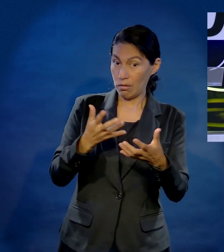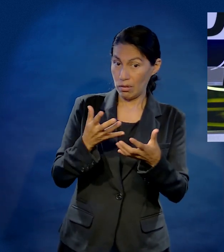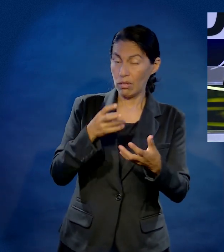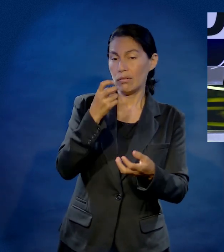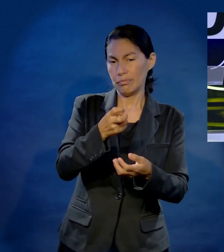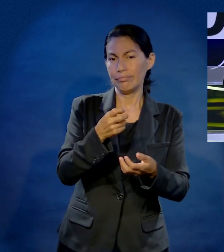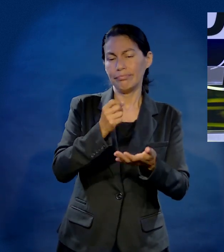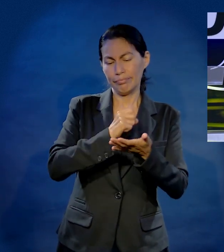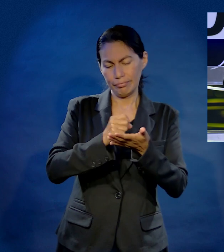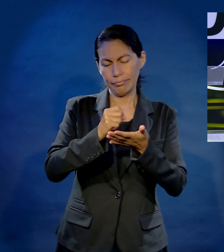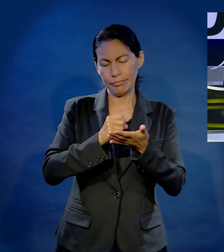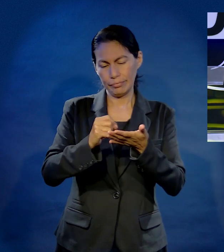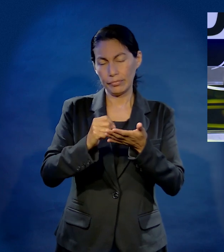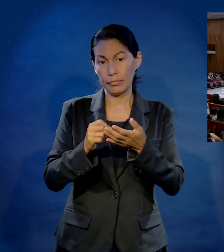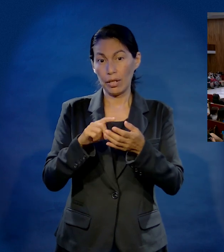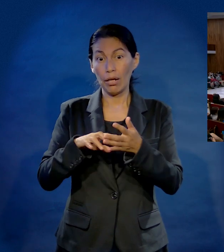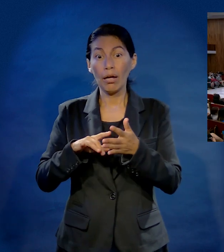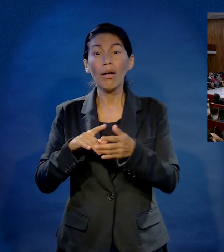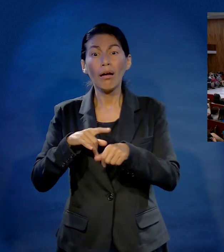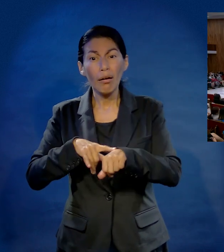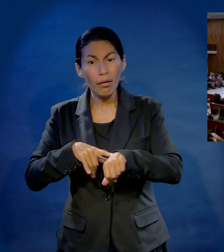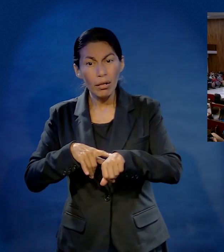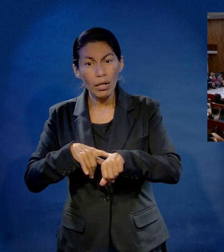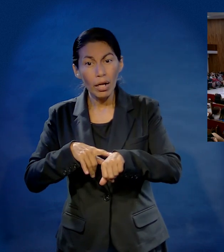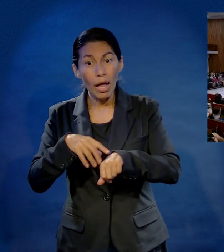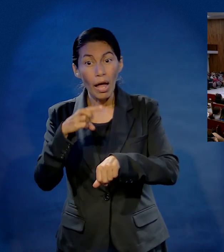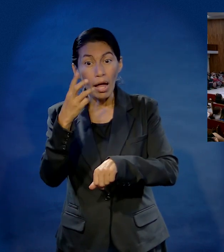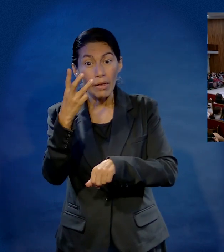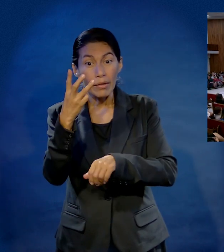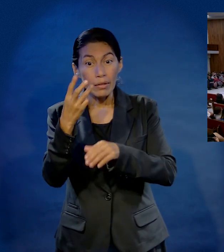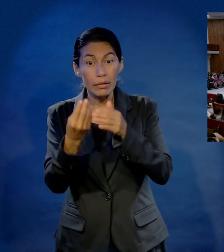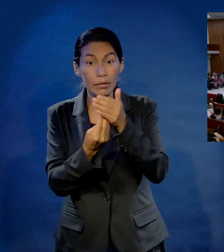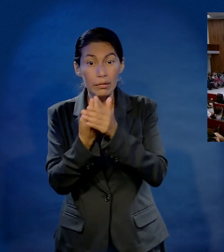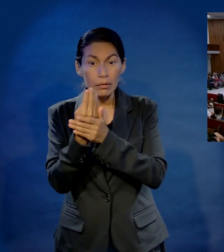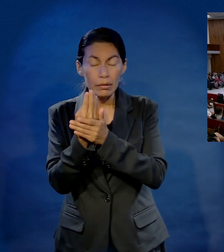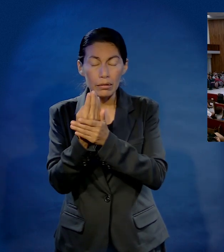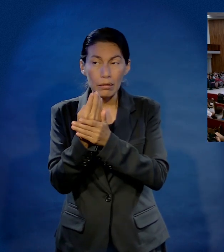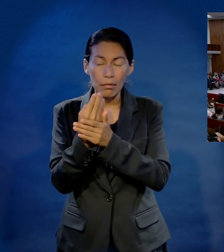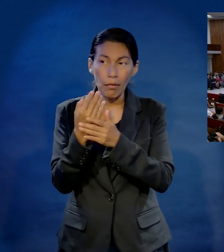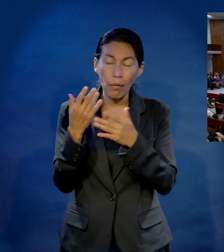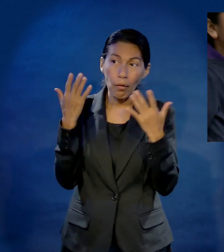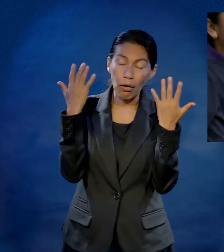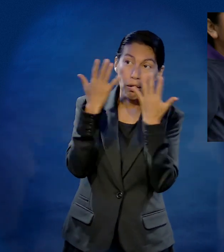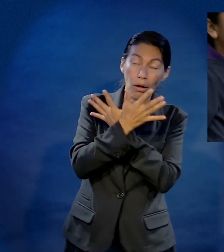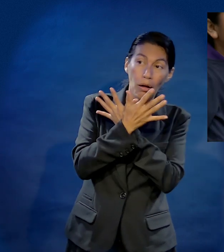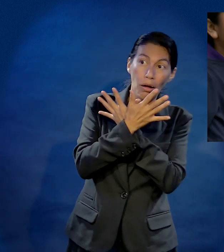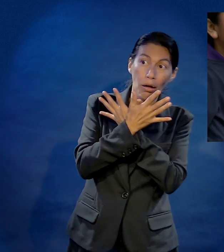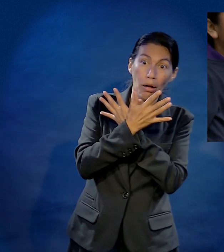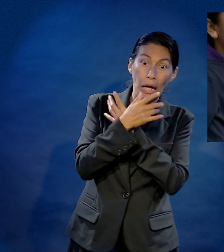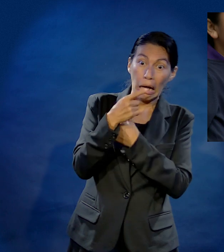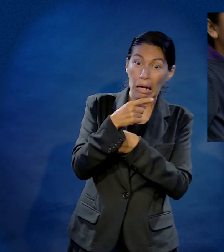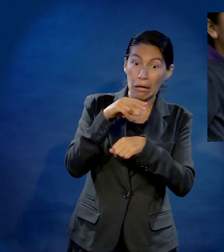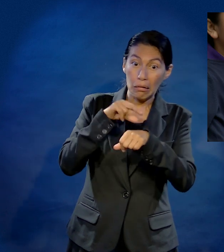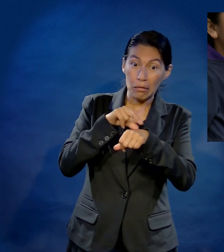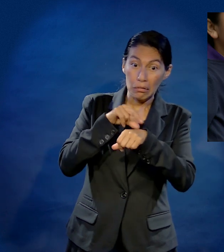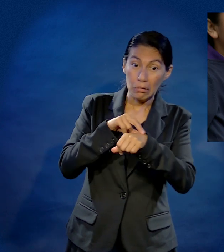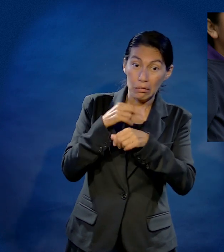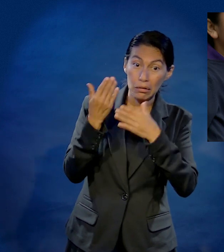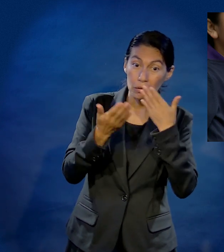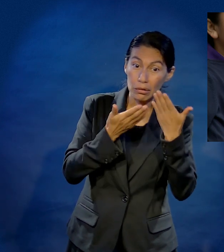lo que voy a hacer en el día. ¿Y a qué horas comienzas? Empiezo a las 3 de la mañana. ¡Wow! Estudiaba